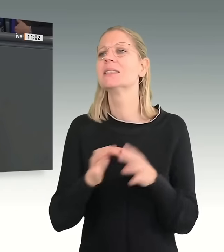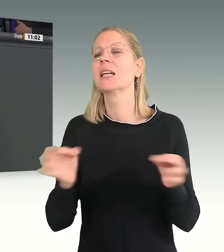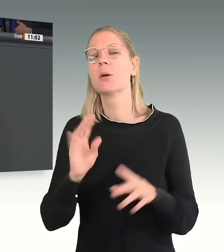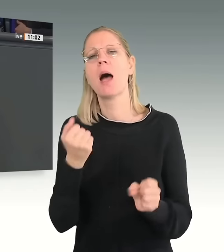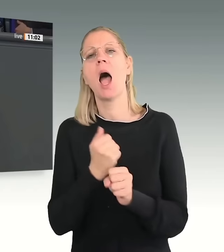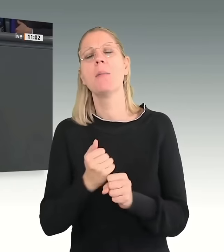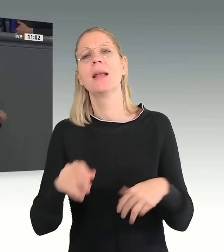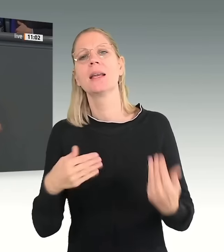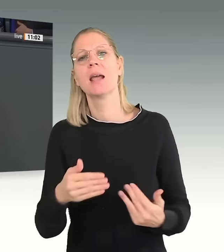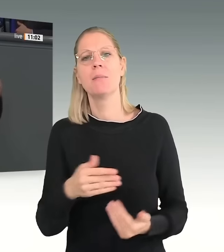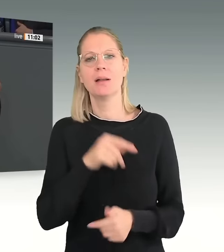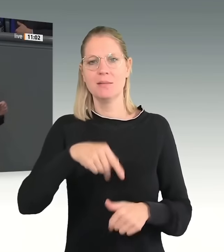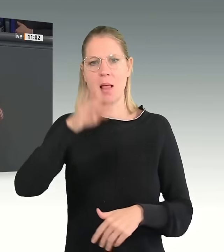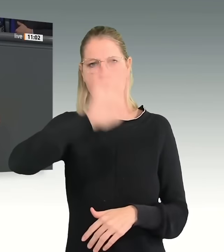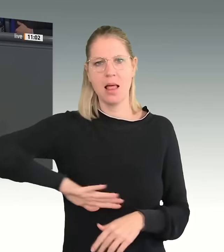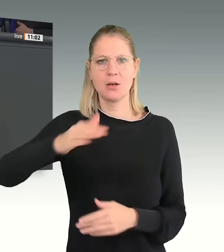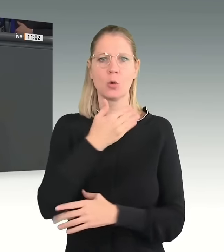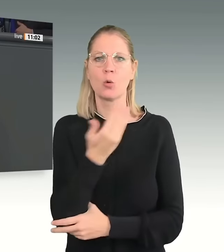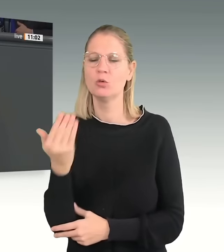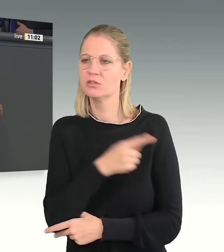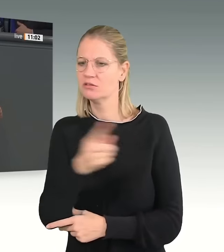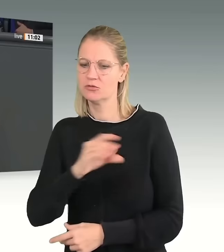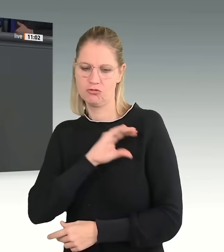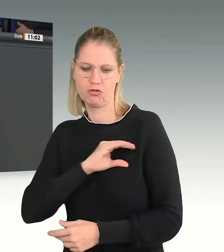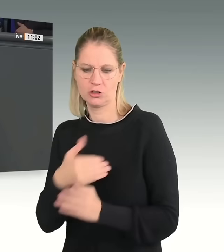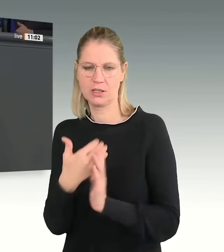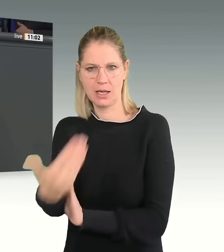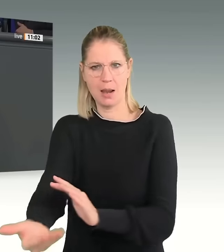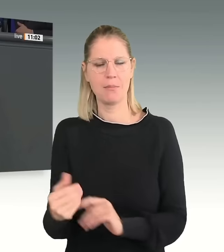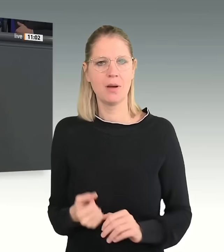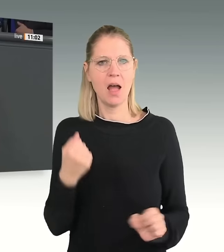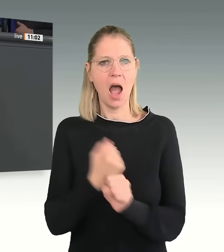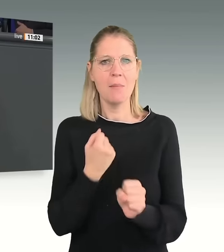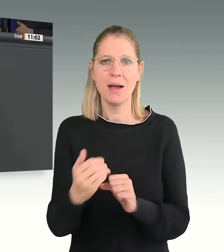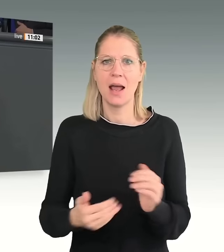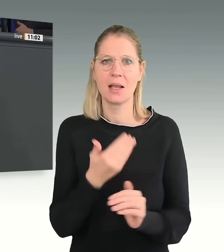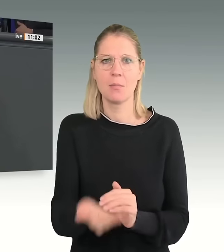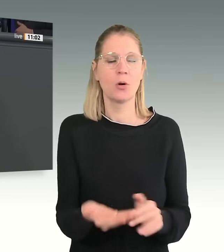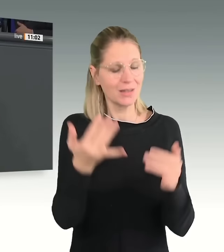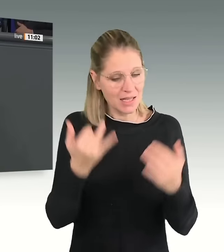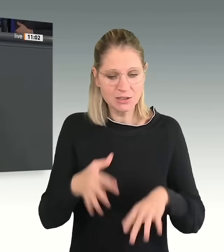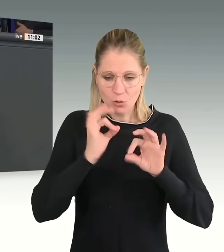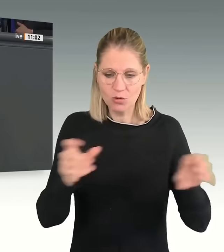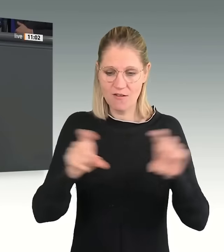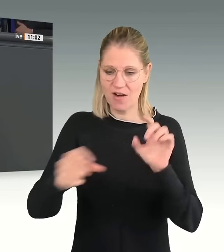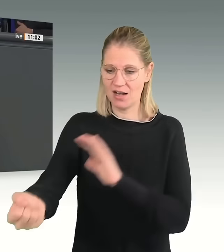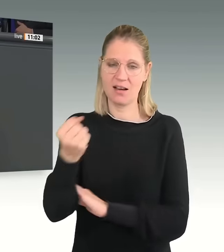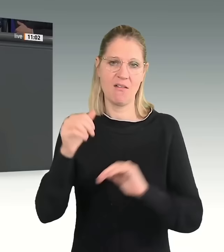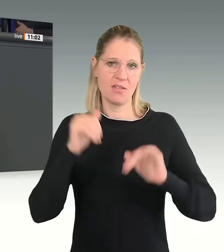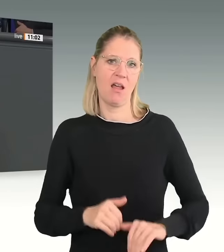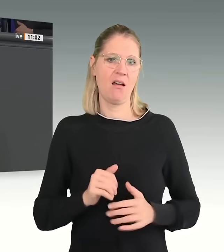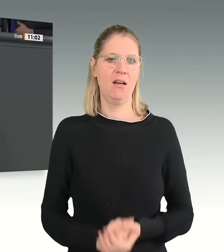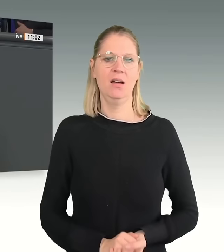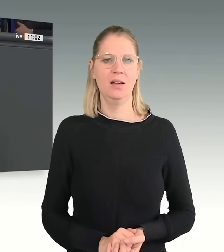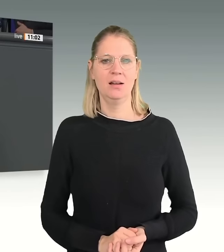diesem Land grüßen, die diesen Menschen eine Chance gegeben haben, die ihnen Arbeit geboten haben und die eine gute Fachkraft in den allermeisten Fällen gewonnen haben.